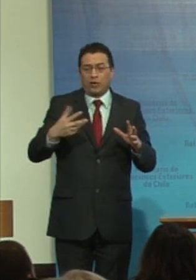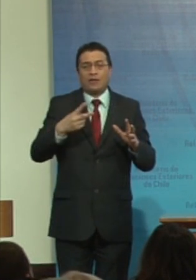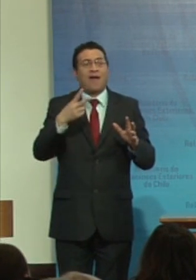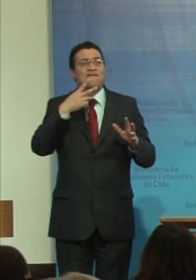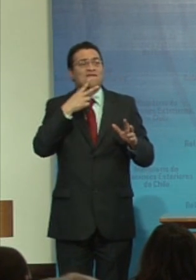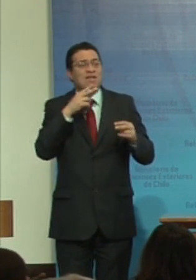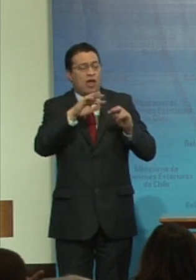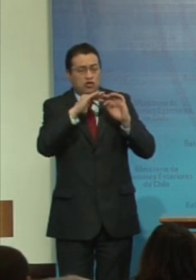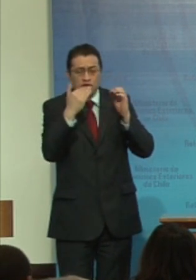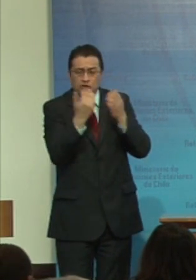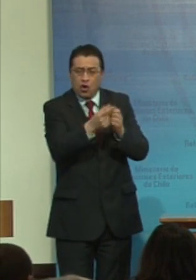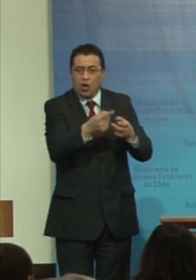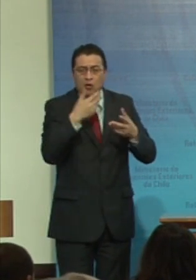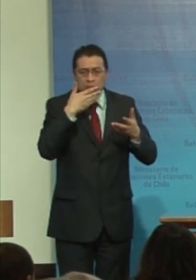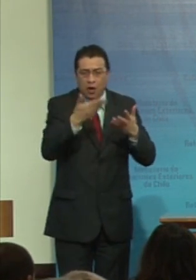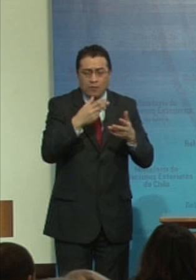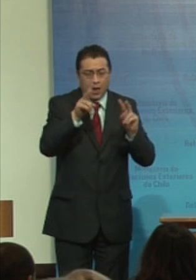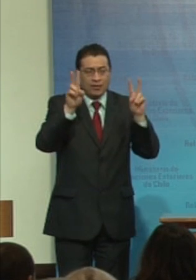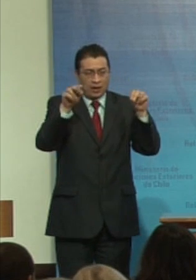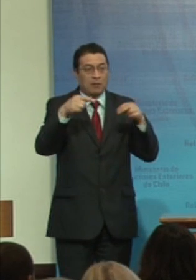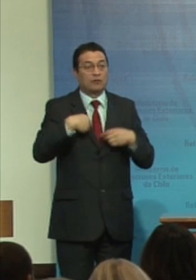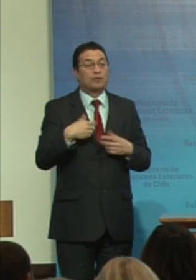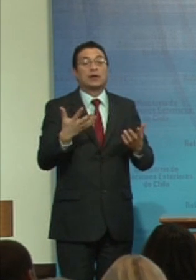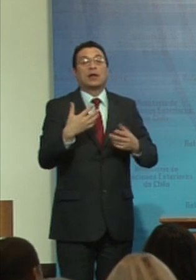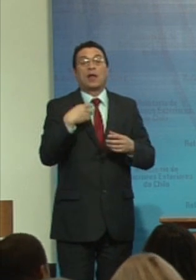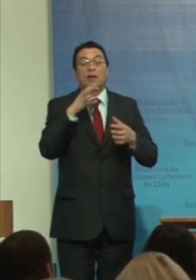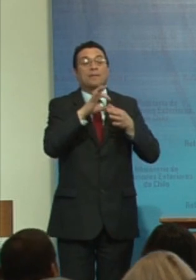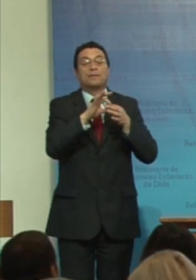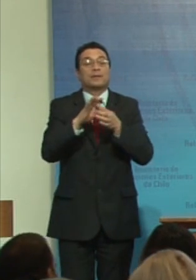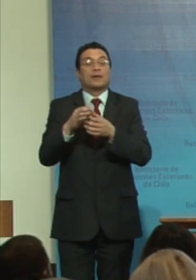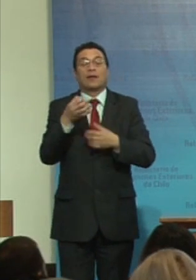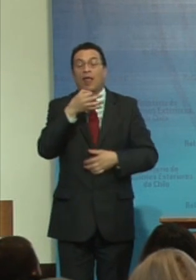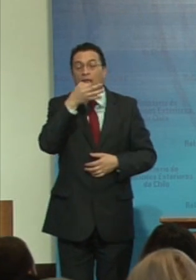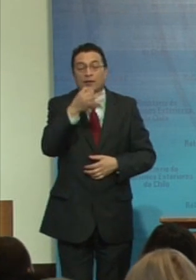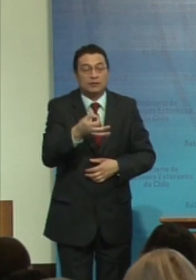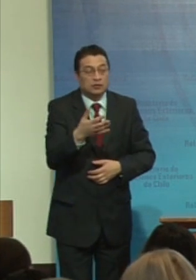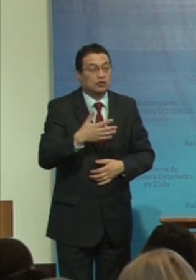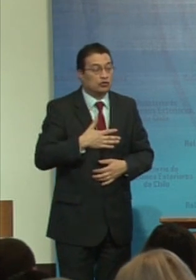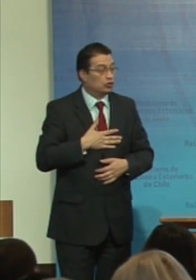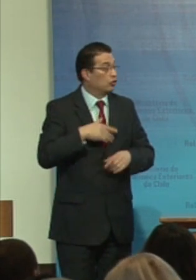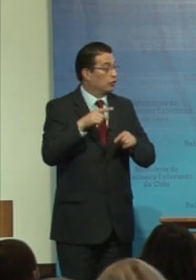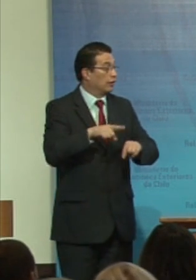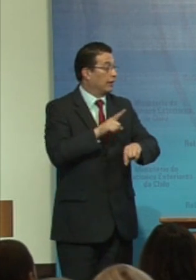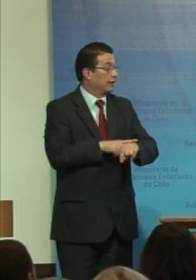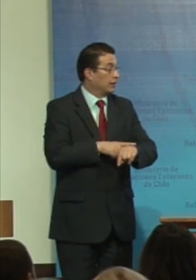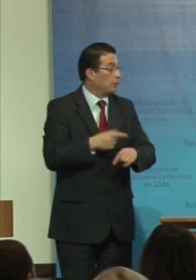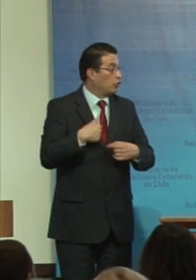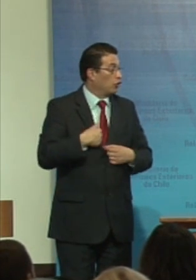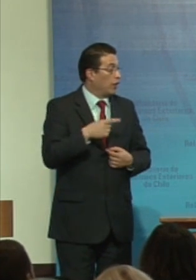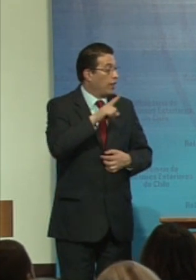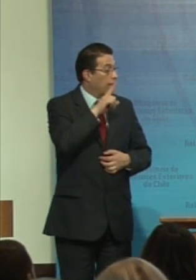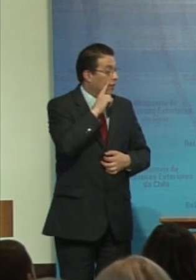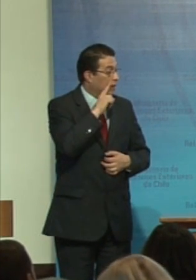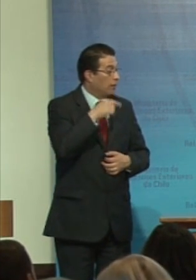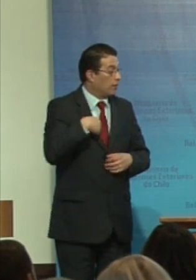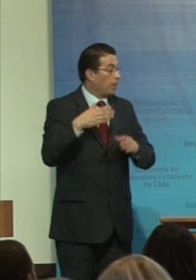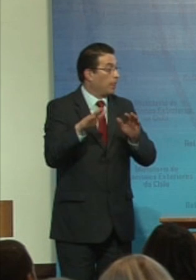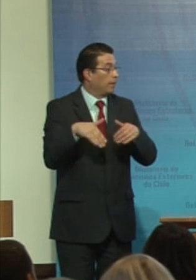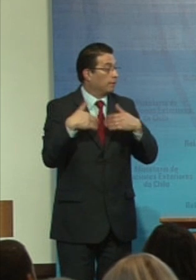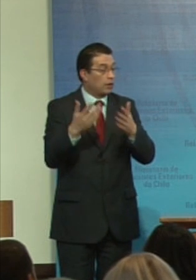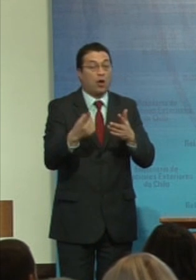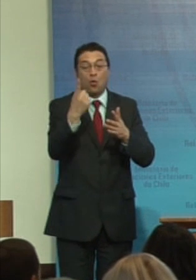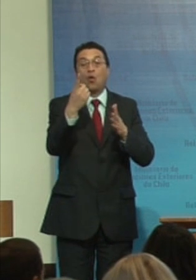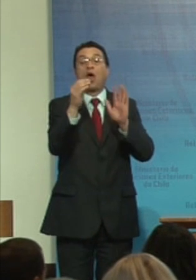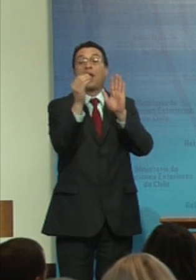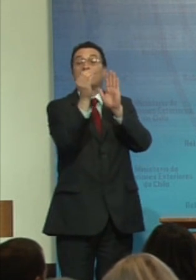vivido de todo ese tema lo que yo voy a tratar de hacer acá en ese tiempo que tengo es entregar algunos